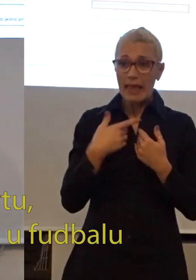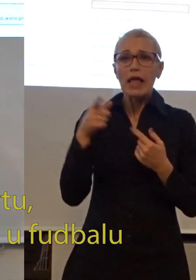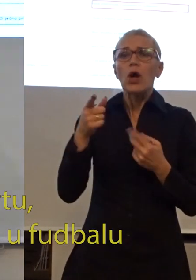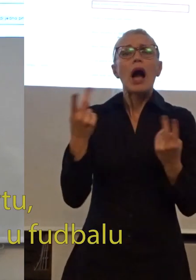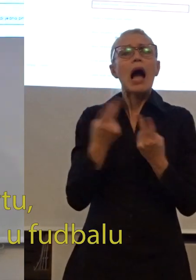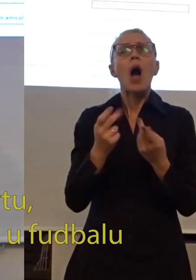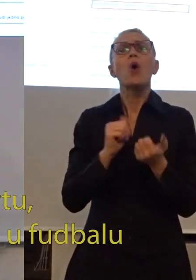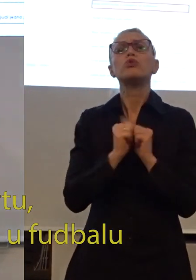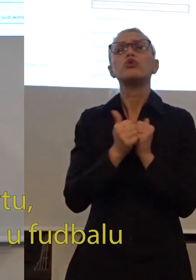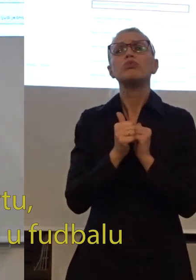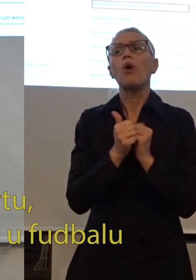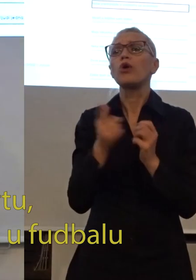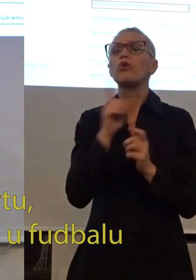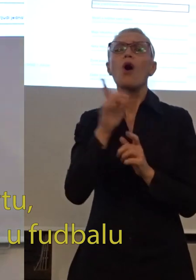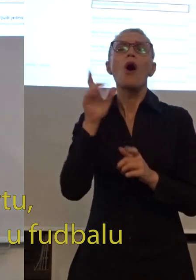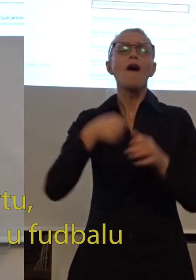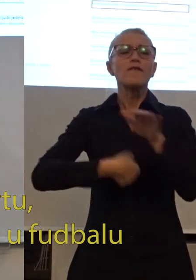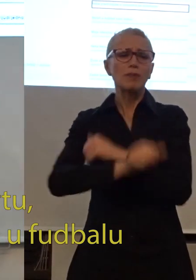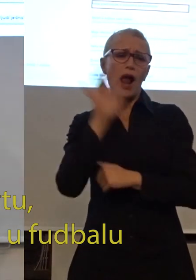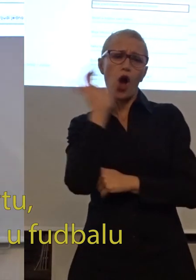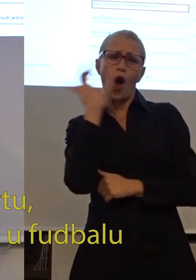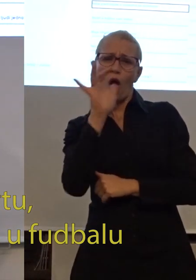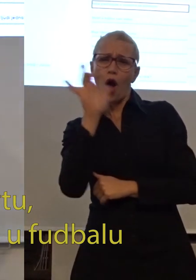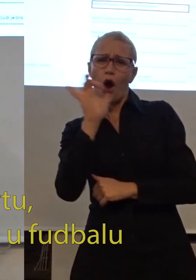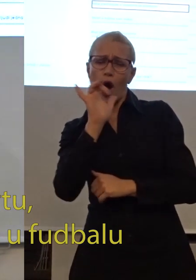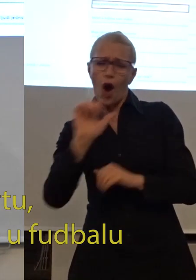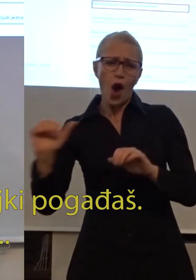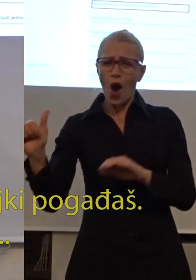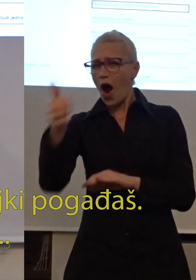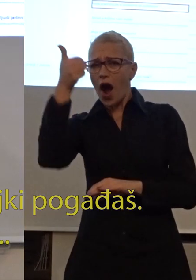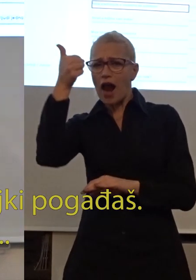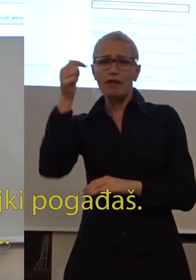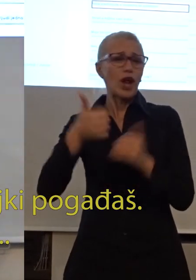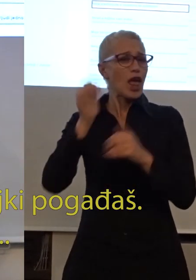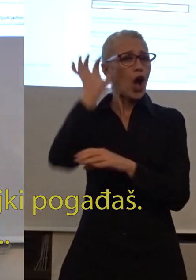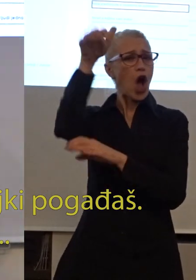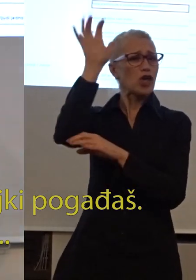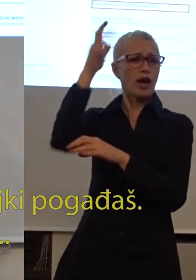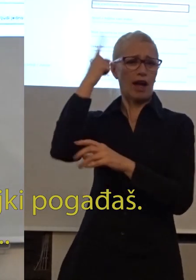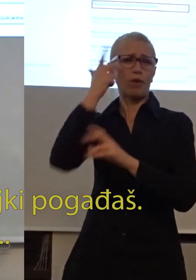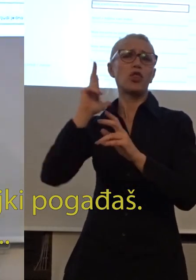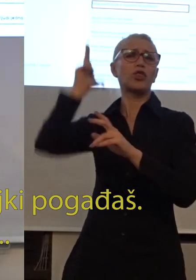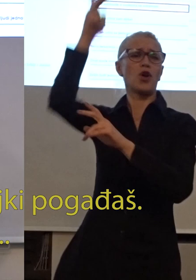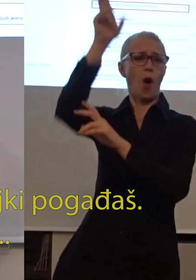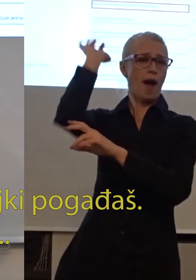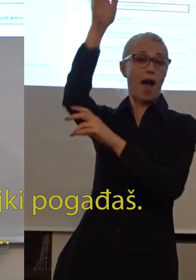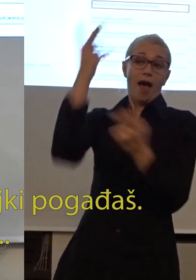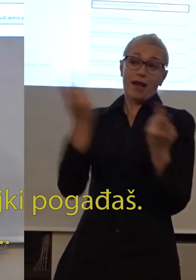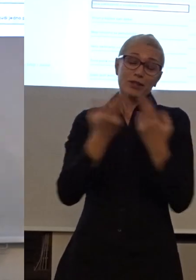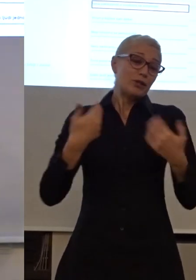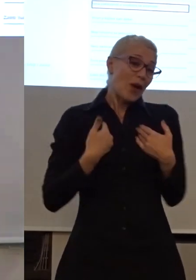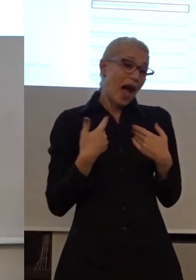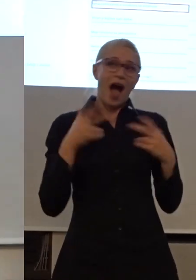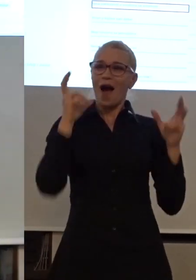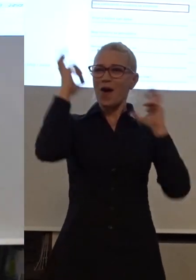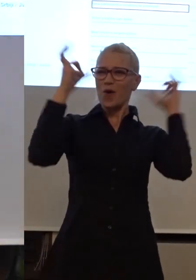To ti kao u sportu kad daješ najviše golova, ili u futbalu, ili u košarci kada najviše trojki pogledaš. Tako i ja.